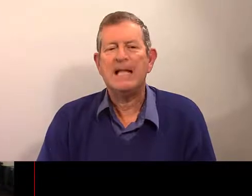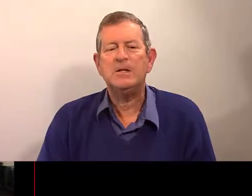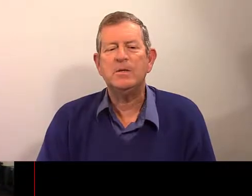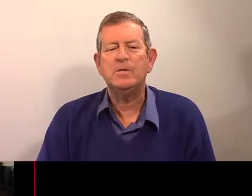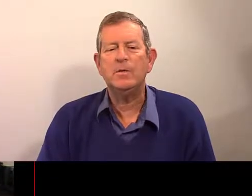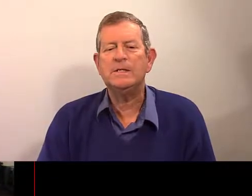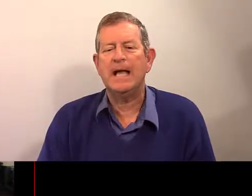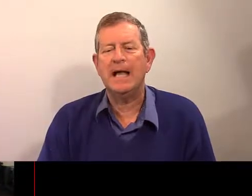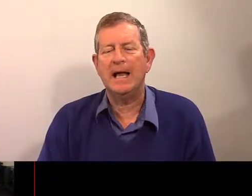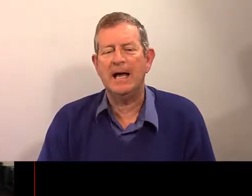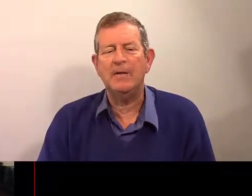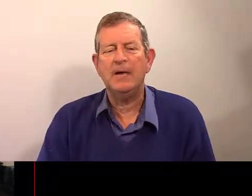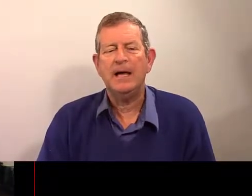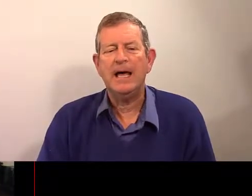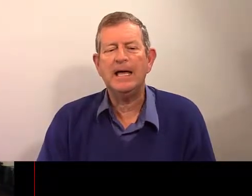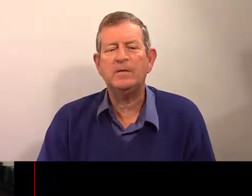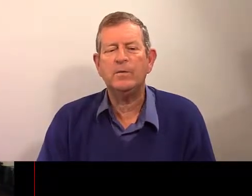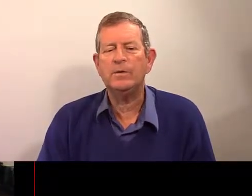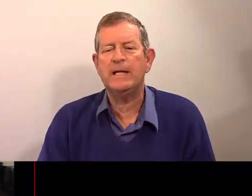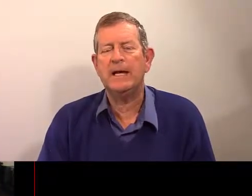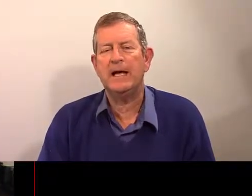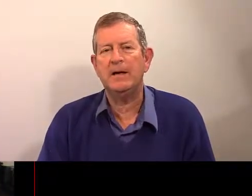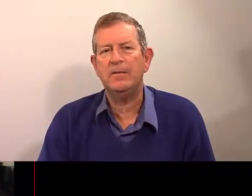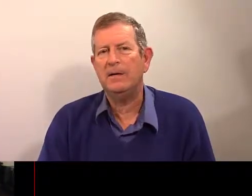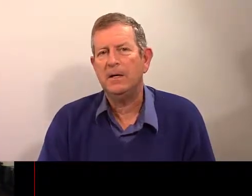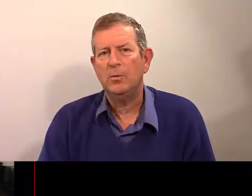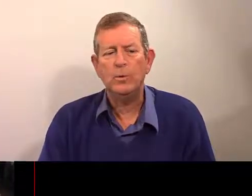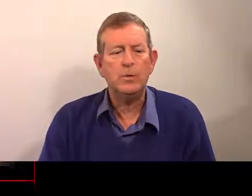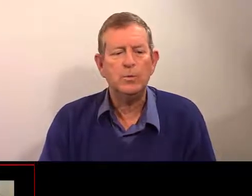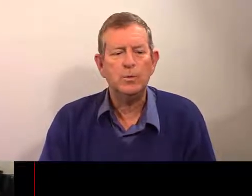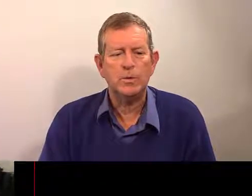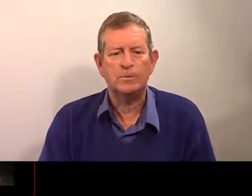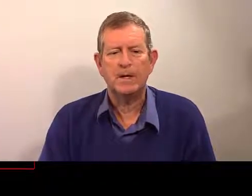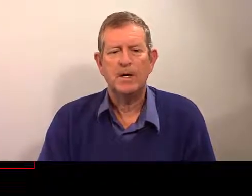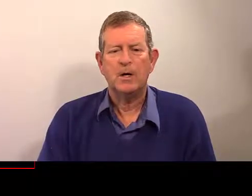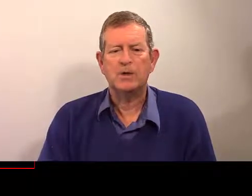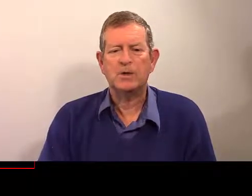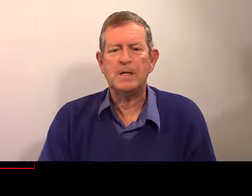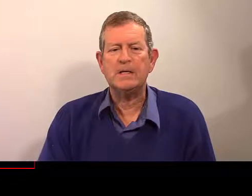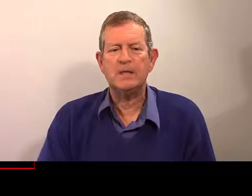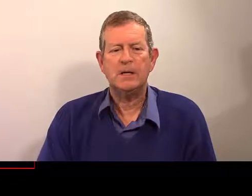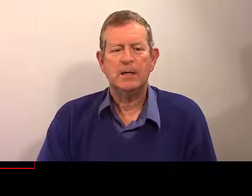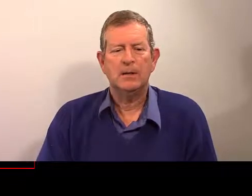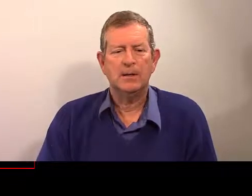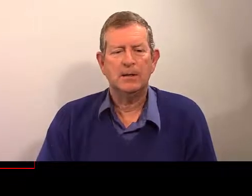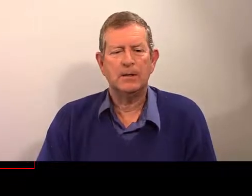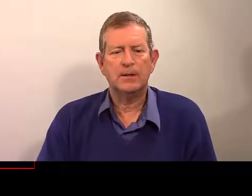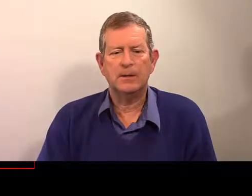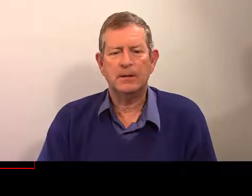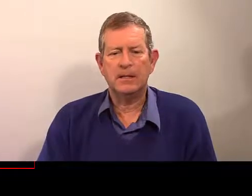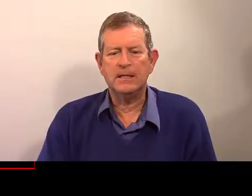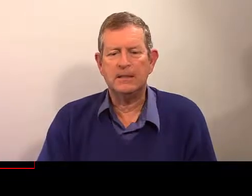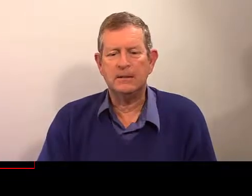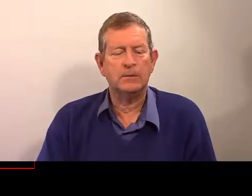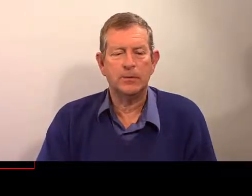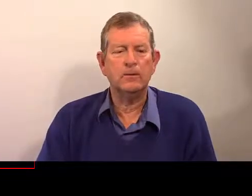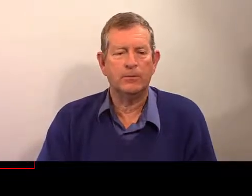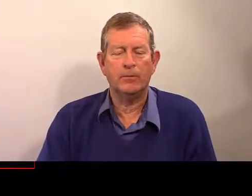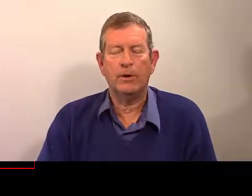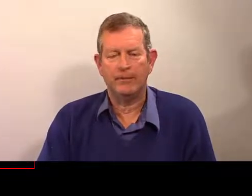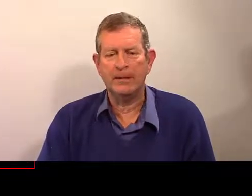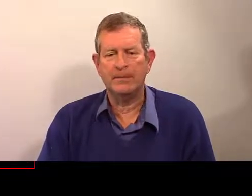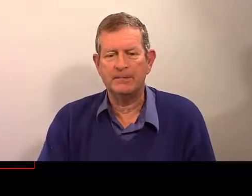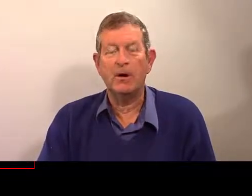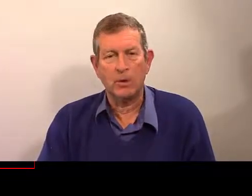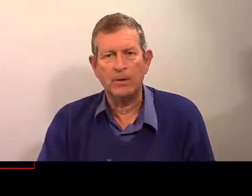Êtes-vous élève ? Êtes-vous élève ? Oui ou non ? Ensuite, ici... Oui,